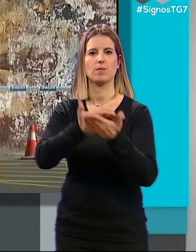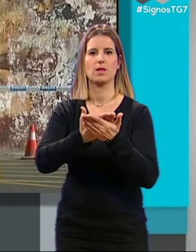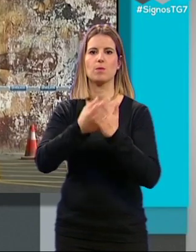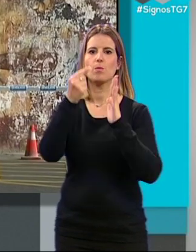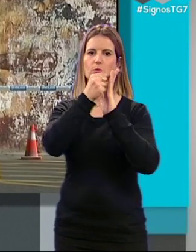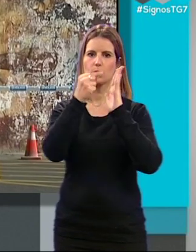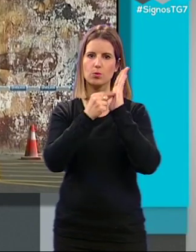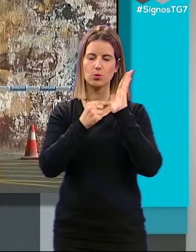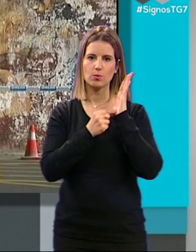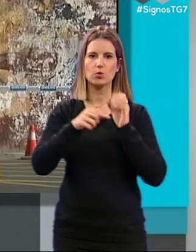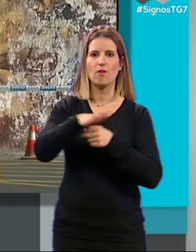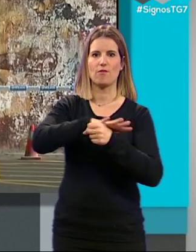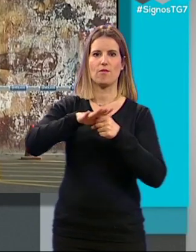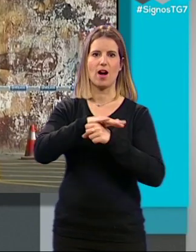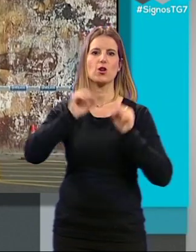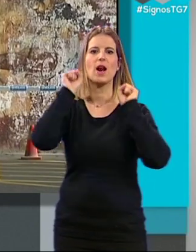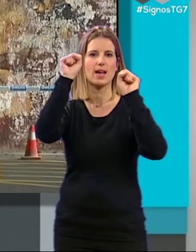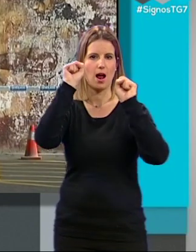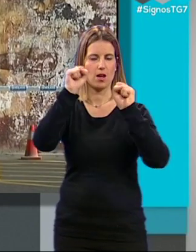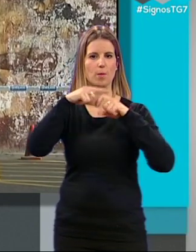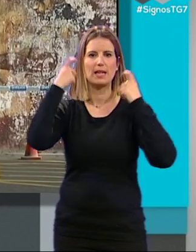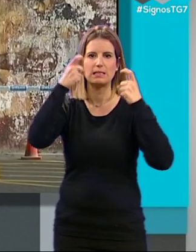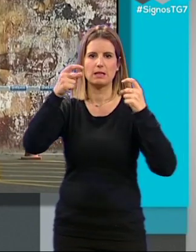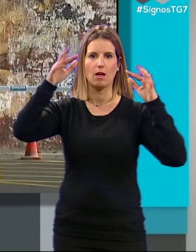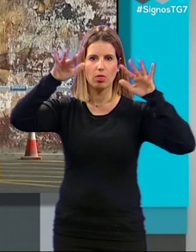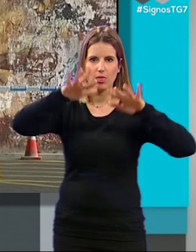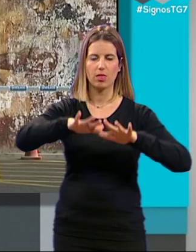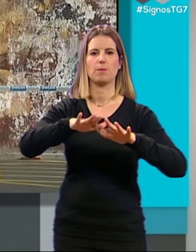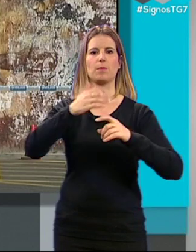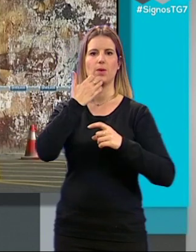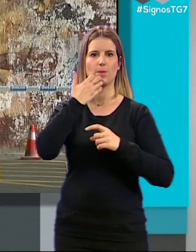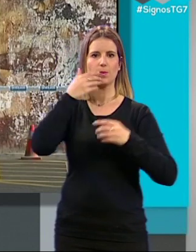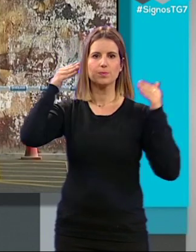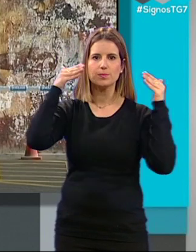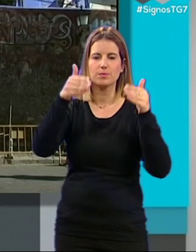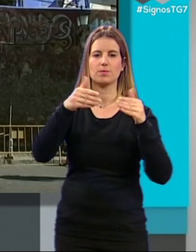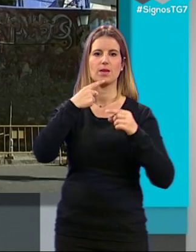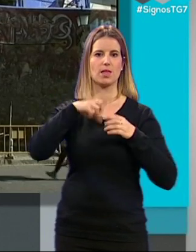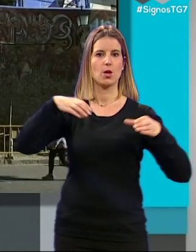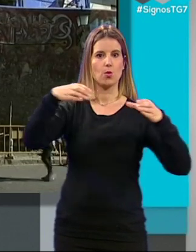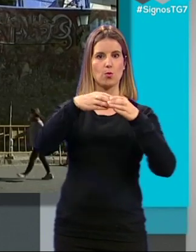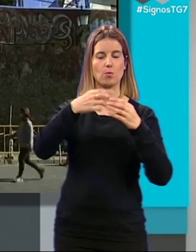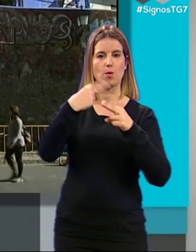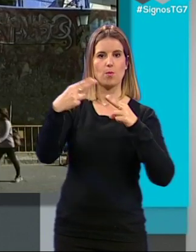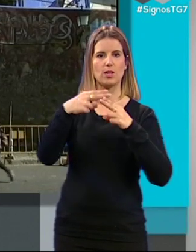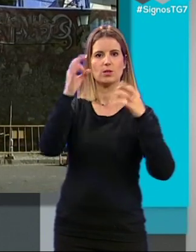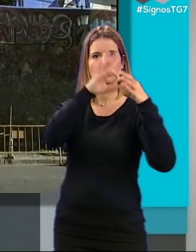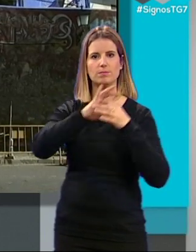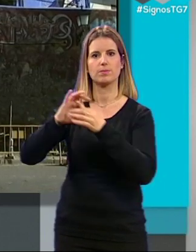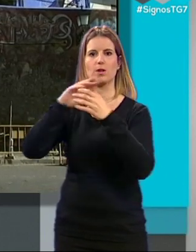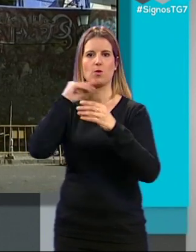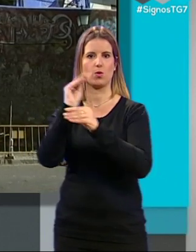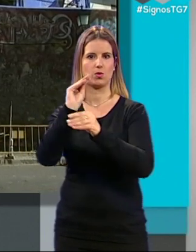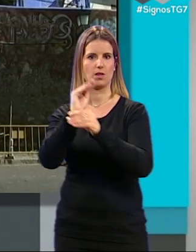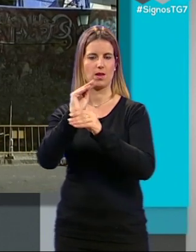puntos concretos del barrio del Realejo para evitar su desprendimiento. Actuaciones que, según esta formación, debe ir ligada a la conservación de las